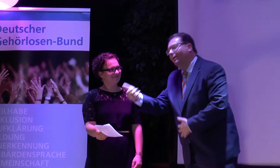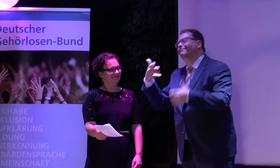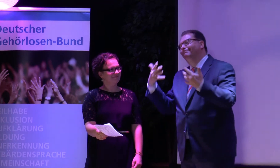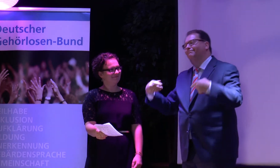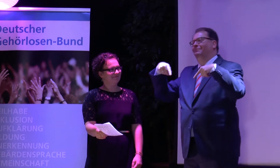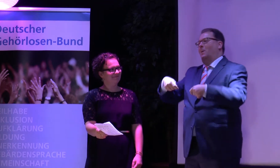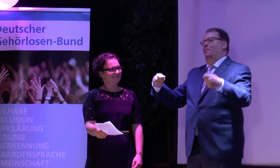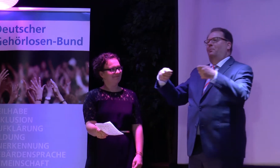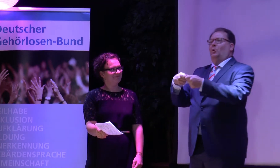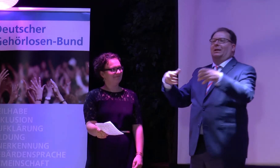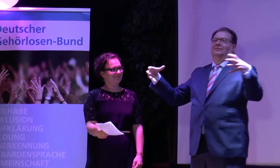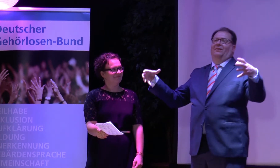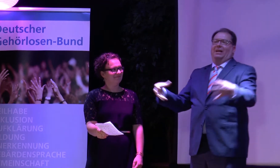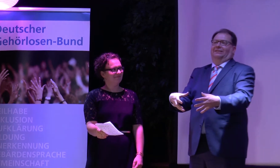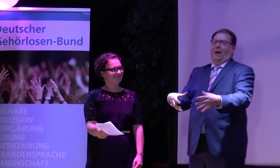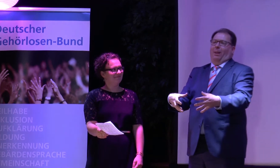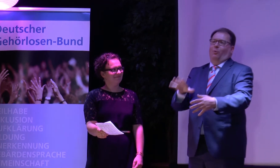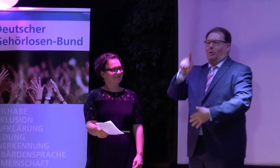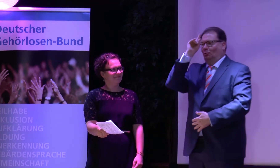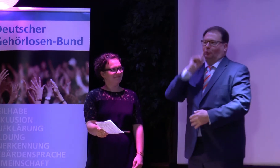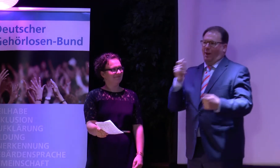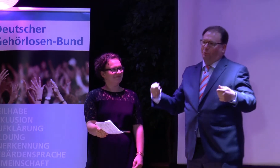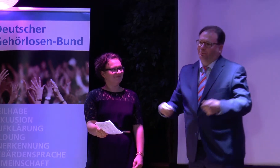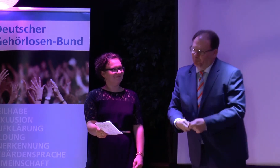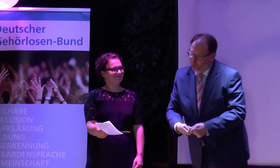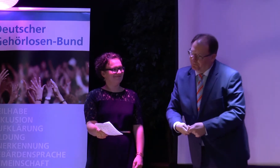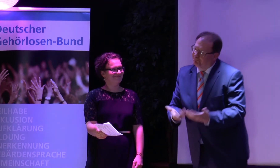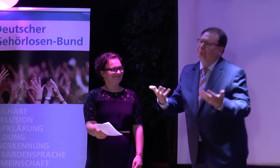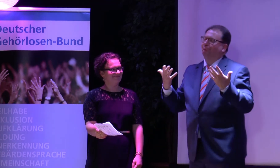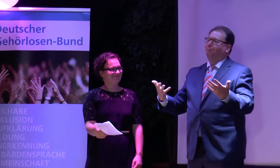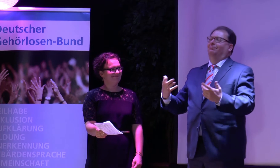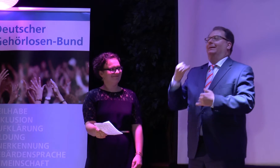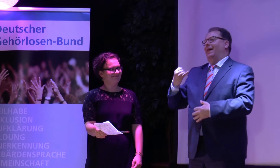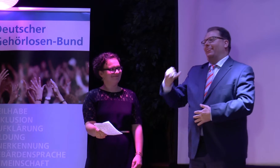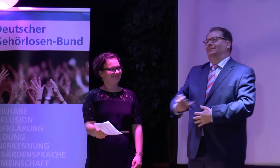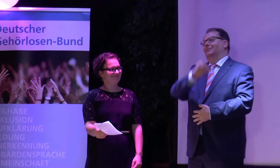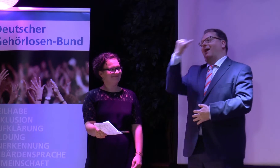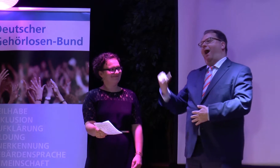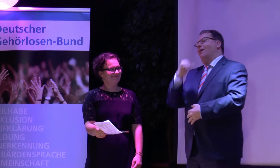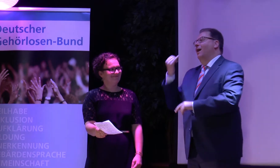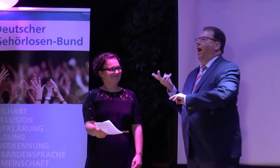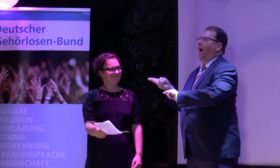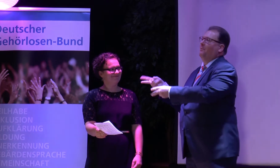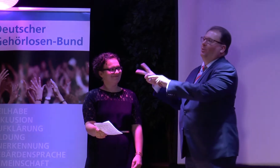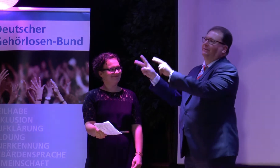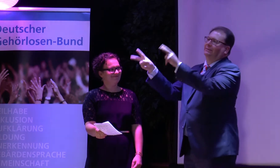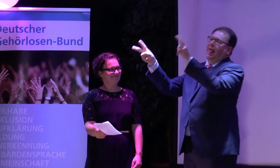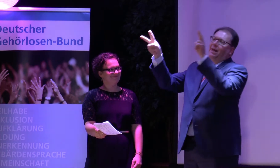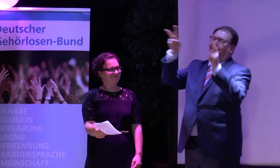Das hängt damit zusammen, dass auch gestern eine Bundesdelegiertenversammlung stattgefunden hat und deswegen waren sie nicht so aus